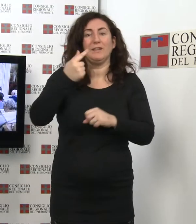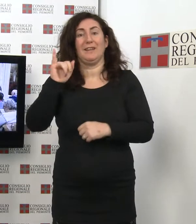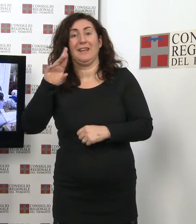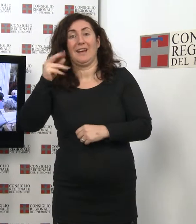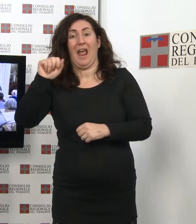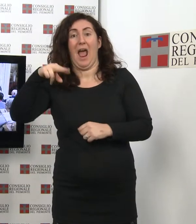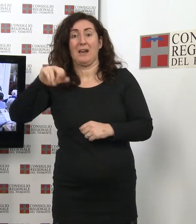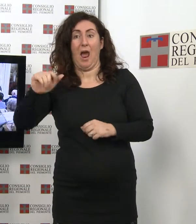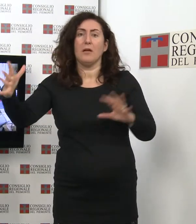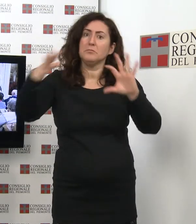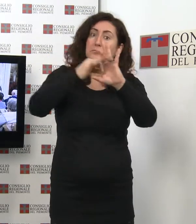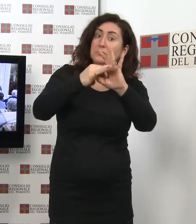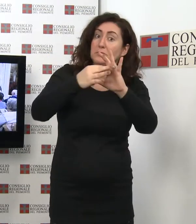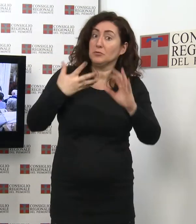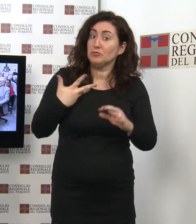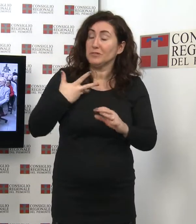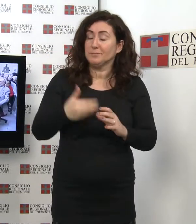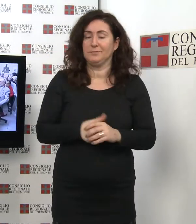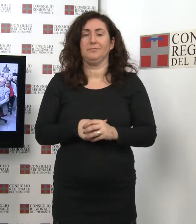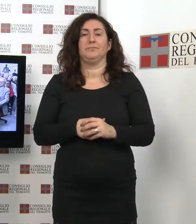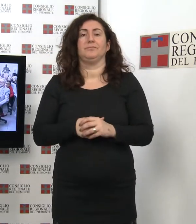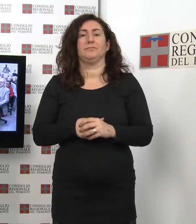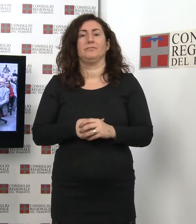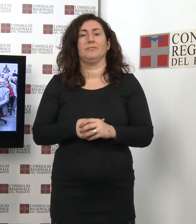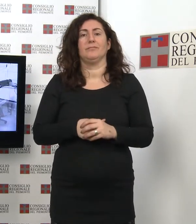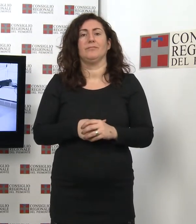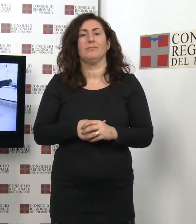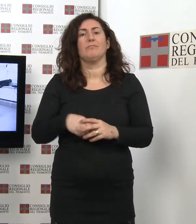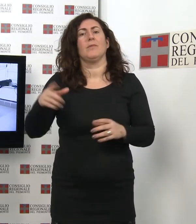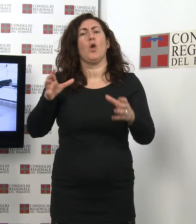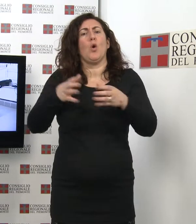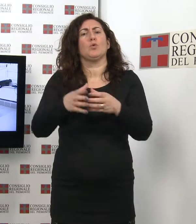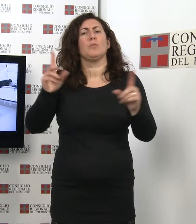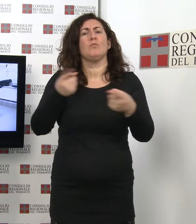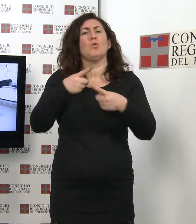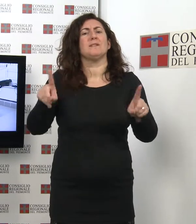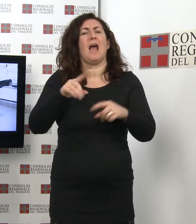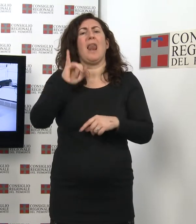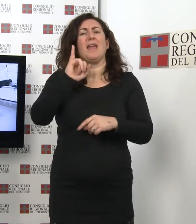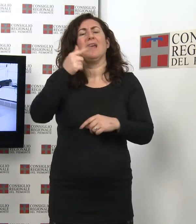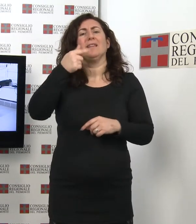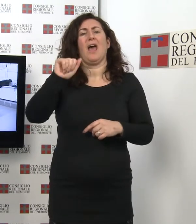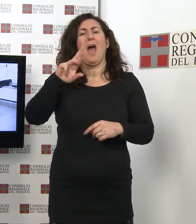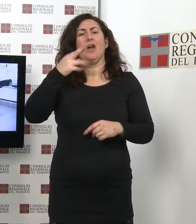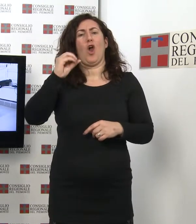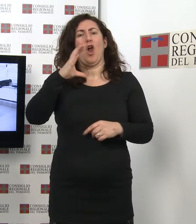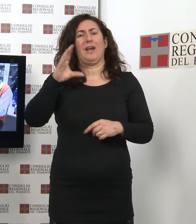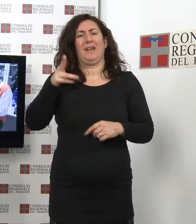Con una selezione di canti goliardici della tradizione eseguiti dal gruppo musicale I Tarocchi, si è concluso alla Biblioteca della Regione il ciclo di